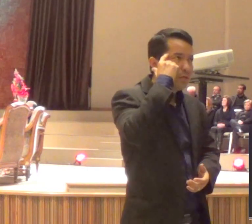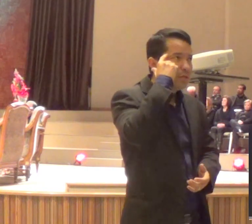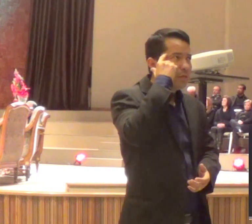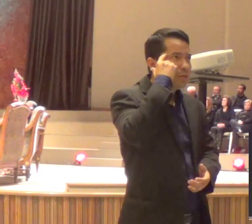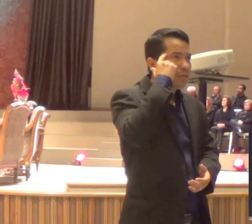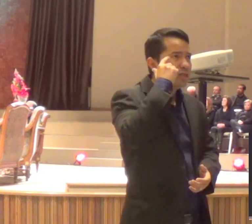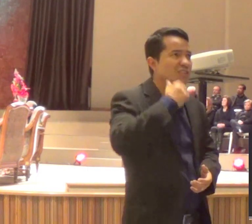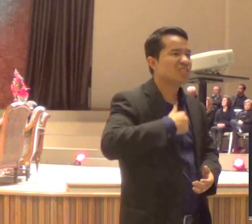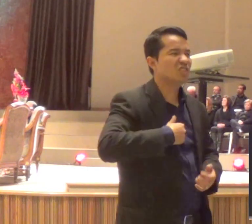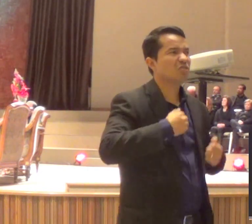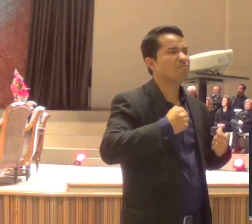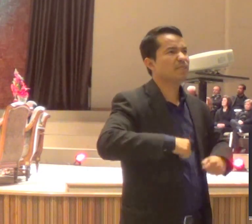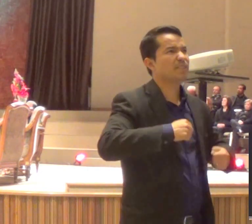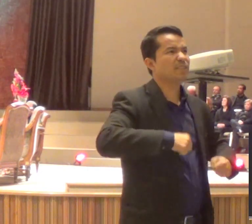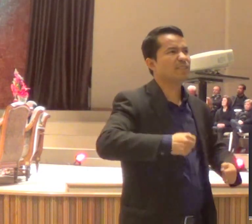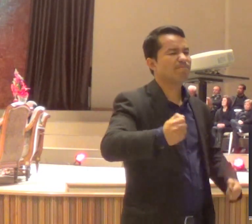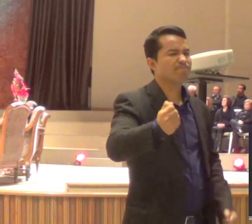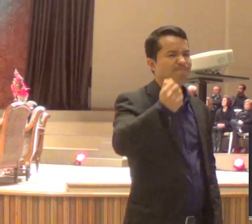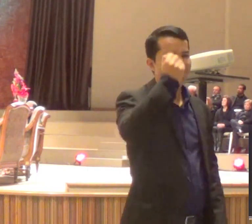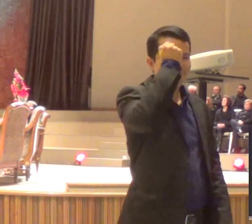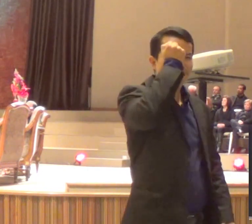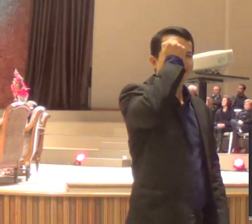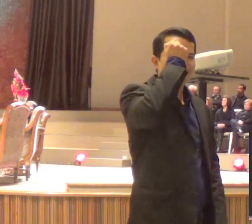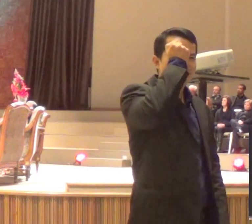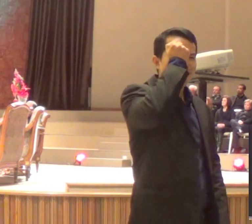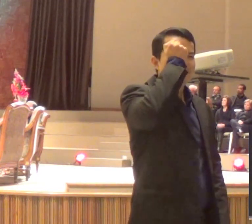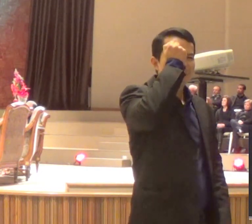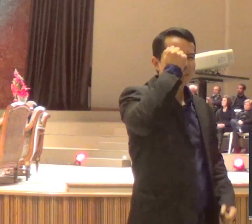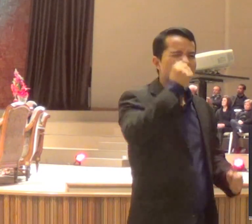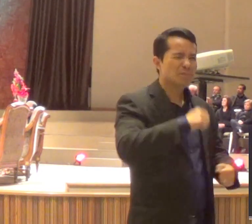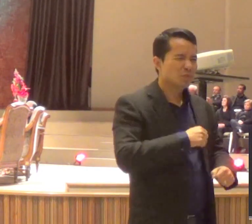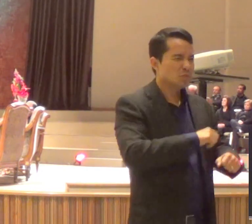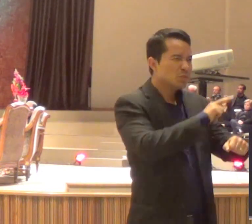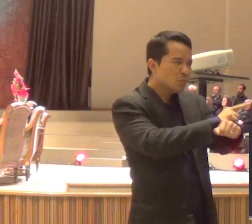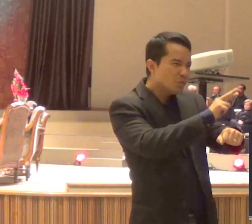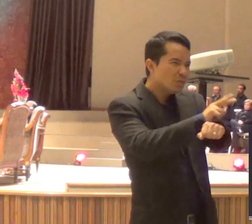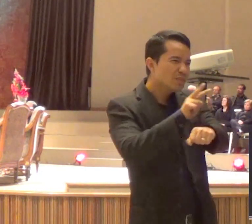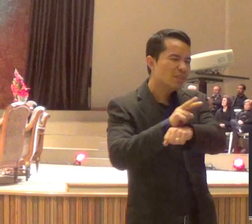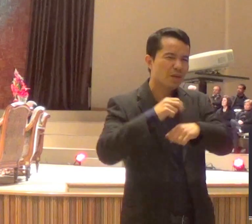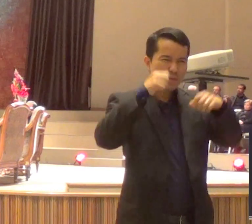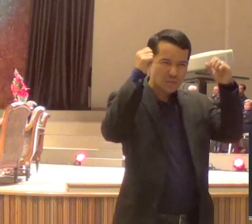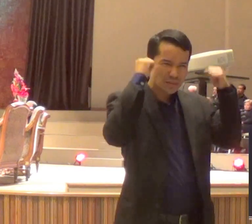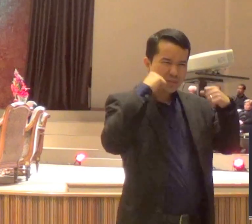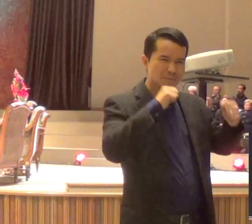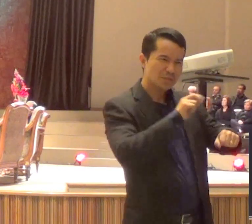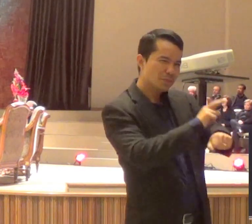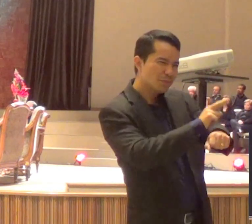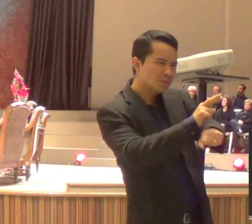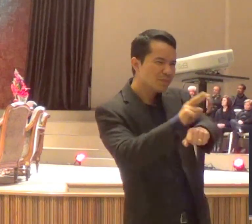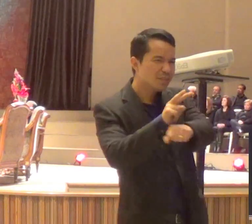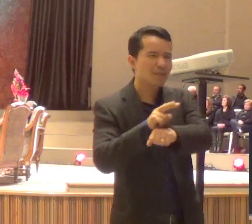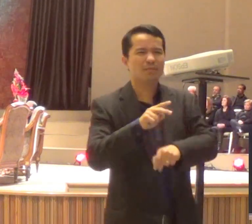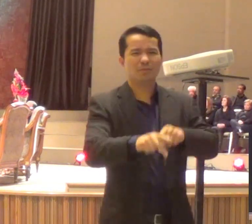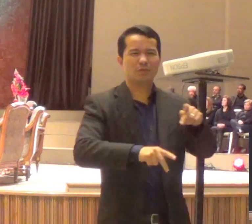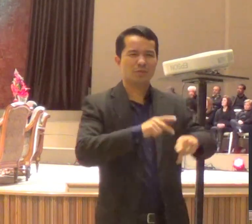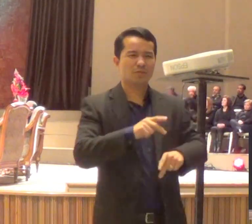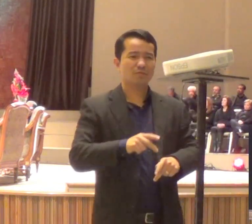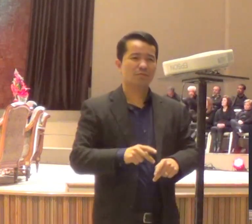apacenta, os meus cordeirinhos, e a grande diferença, entre Pedro e Judas, é que, quando a